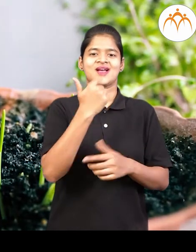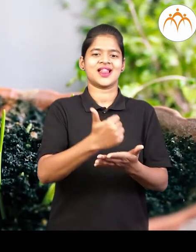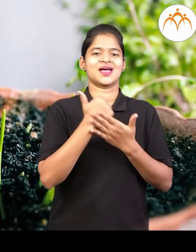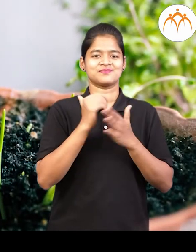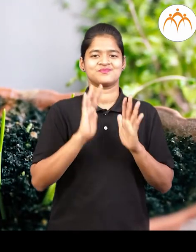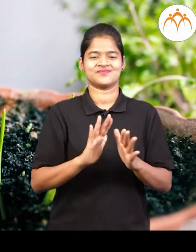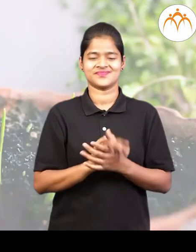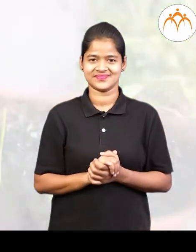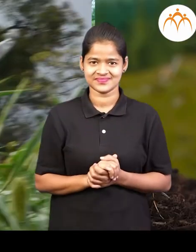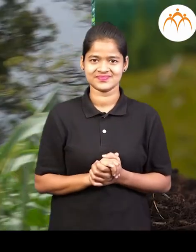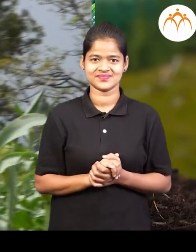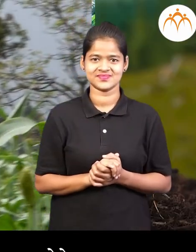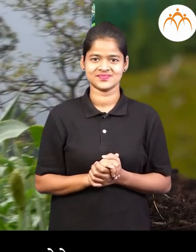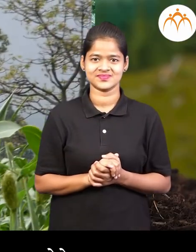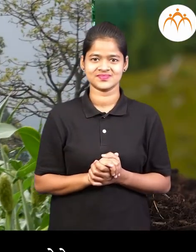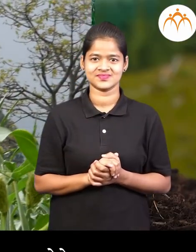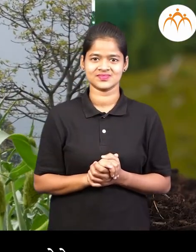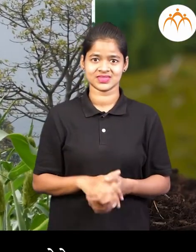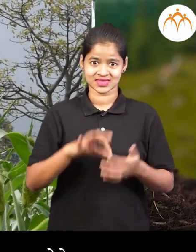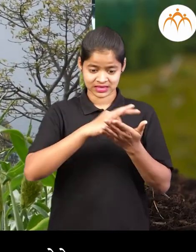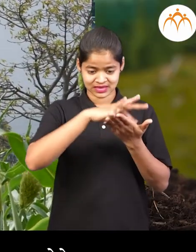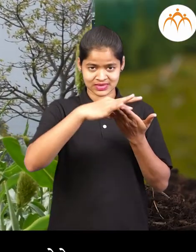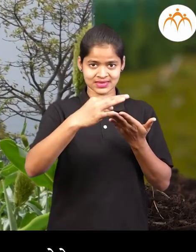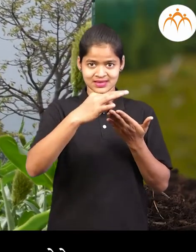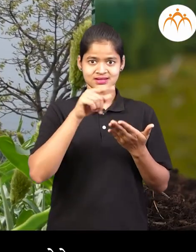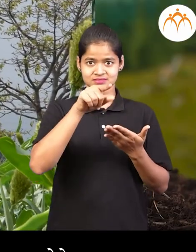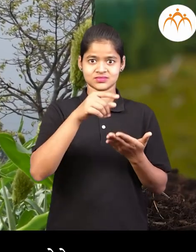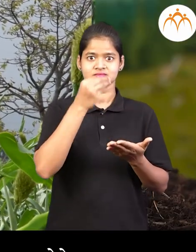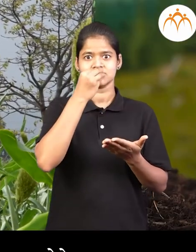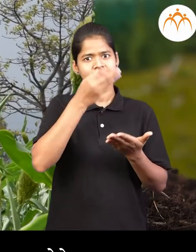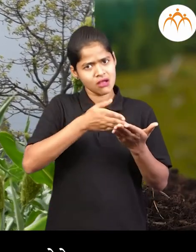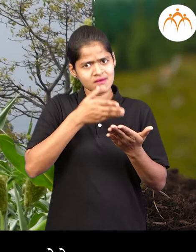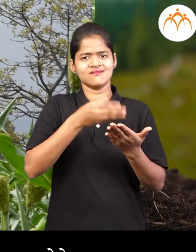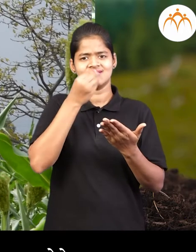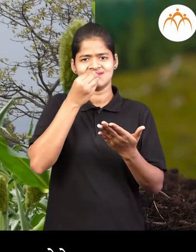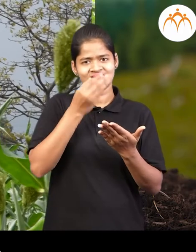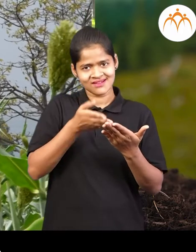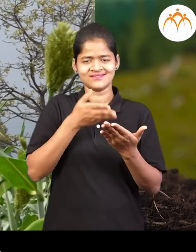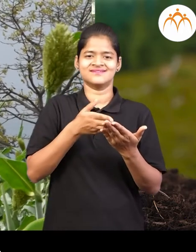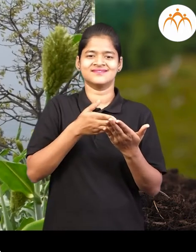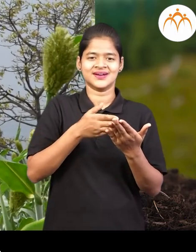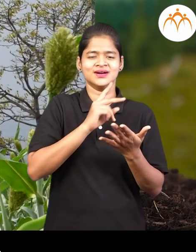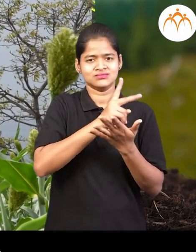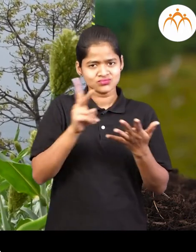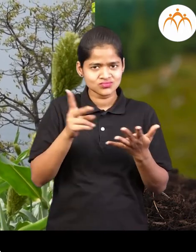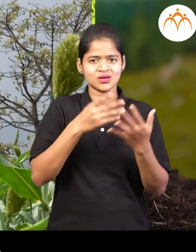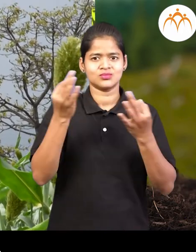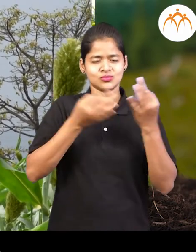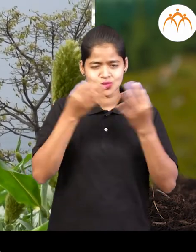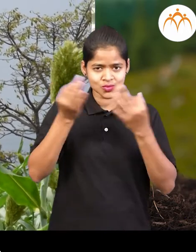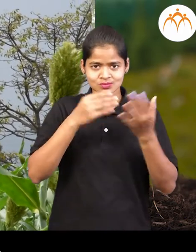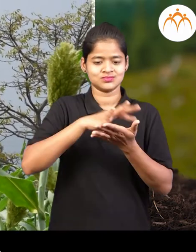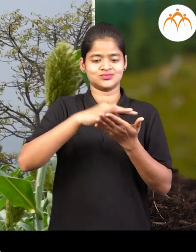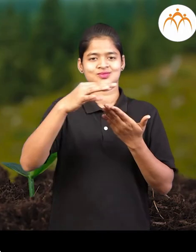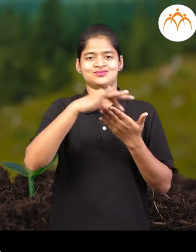वाढ़िला मदद करता वनस्पतीचा पानान मधे अन्न तयार होते वनस्पतीला नवीन नवीन